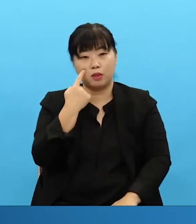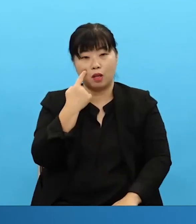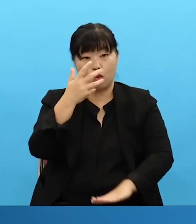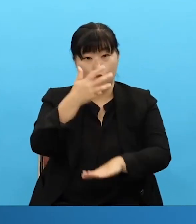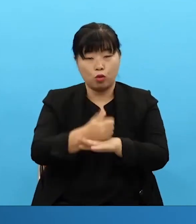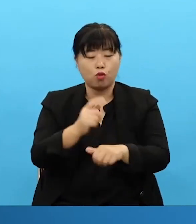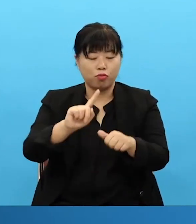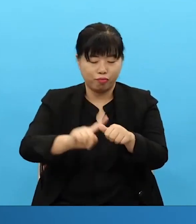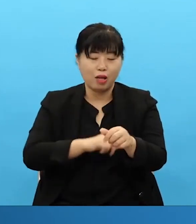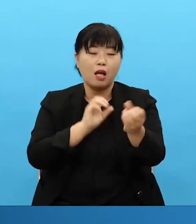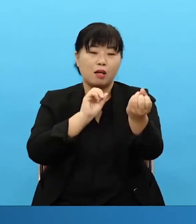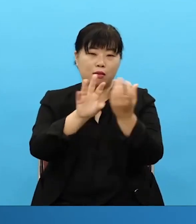And then this answer will come.